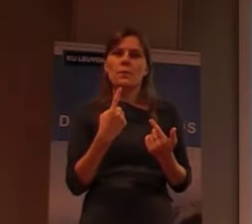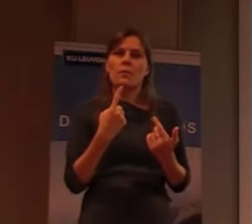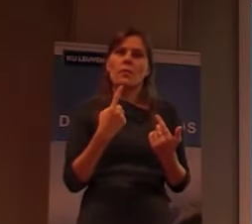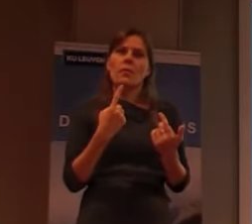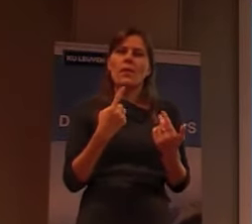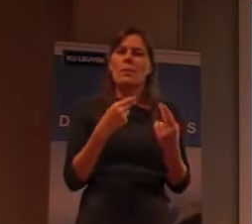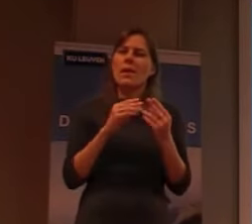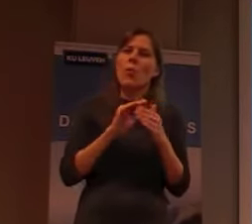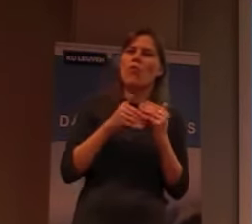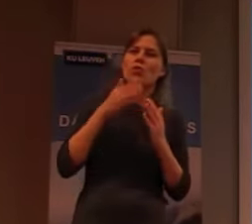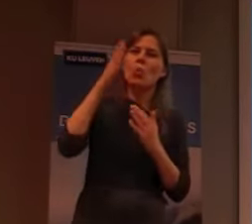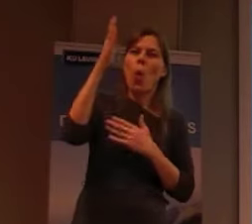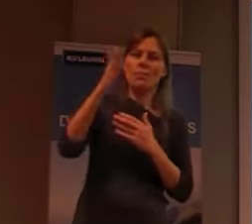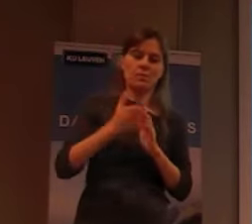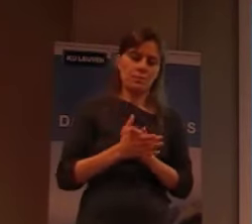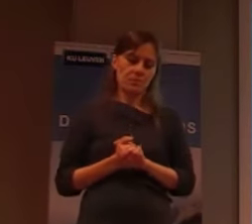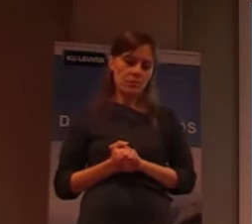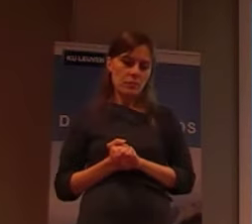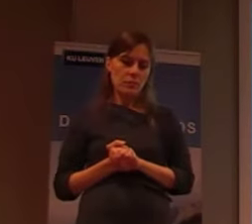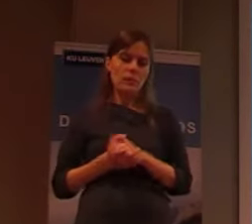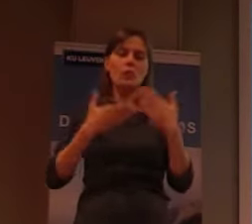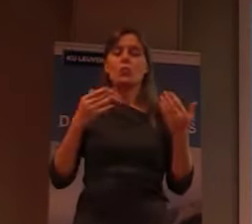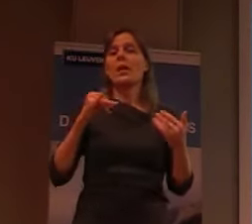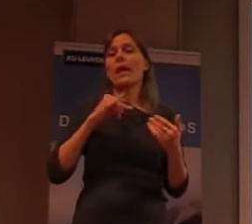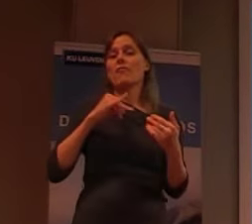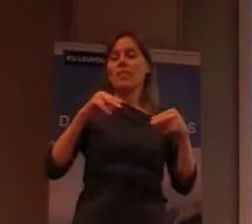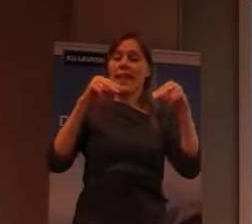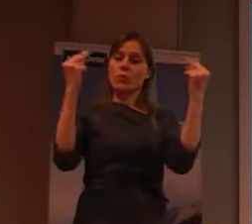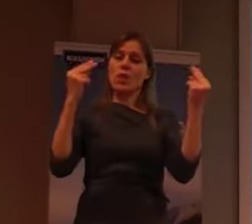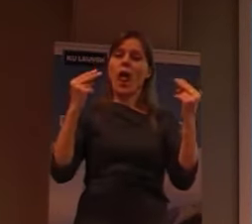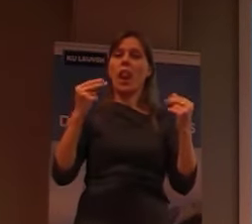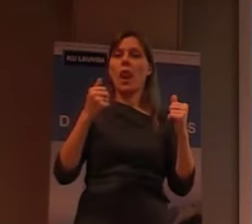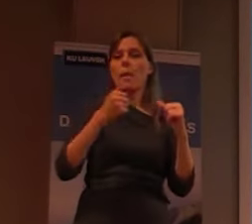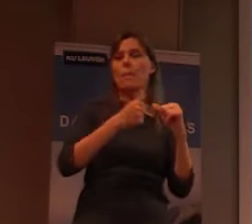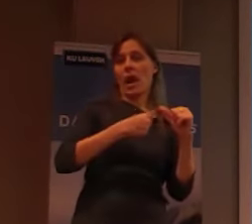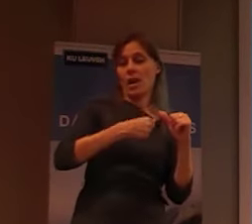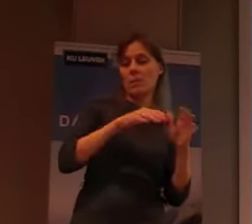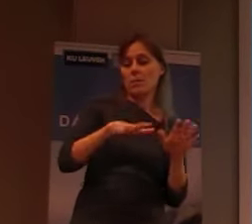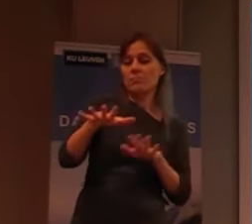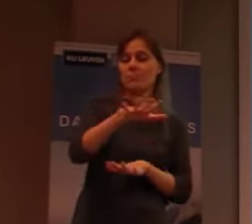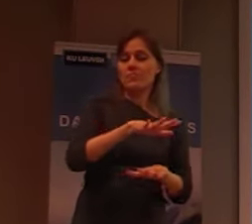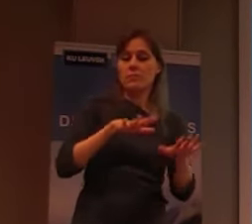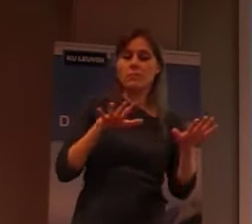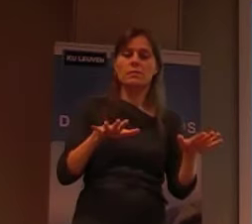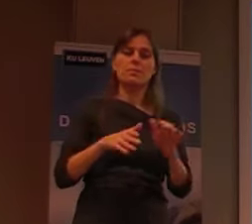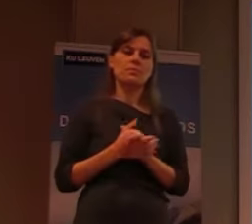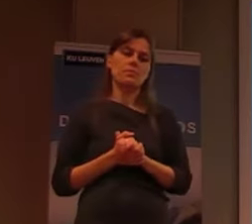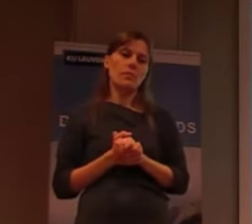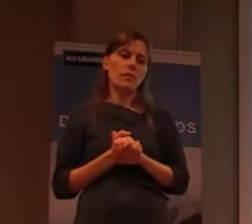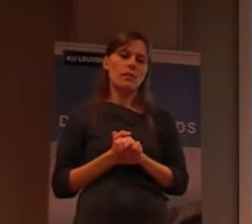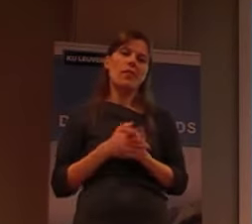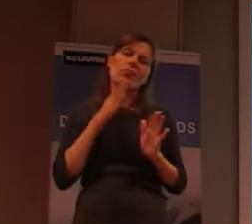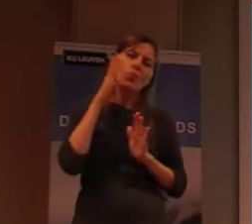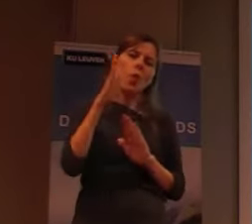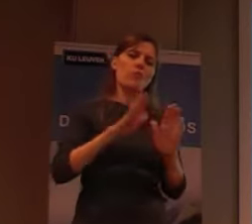Dus, doordat het Nationaal Park, daar terecht is gekomen, gaat men, de toekomst gaan voorbereiden, en is men begonnen, eigenlijk